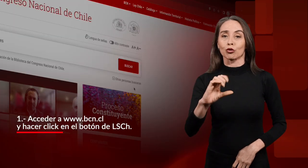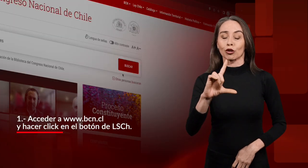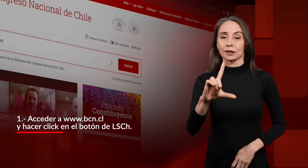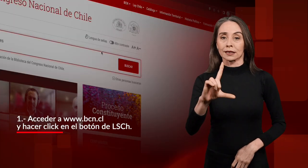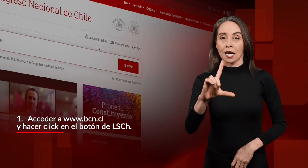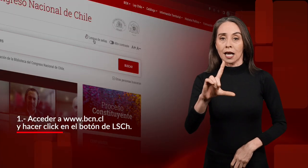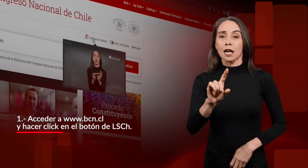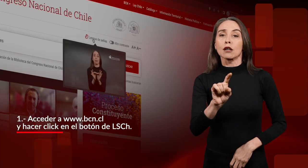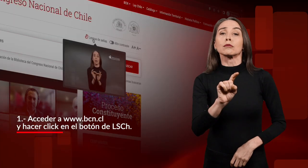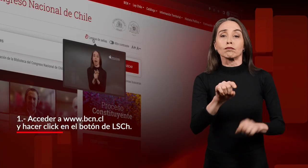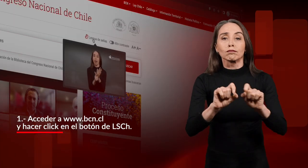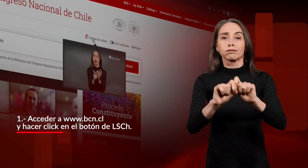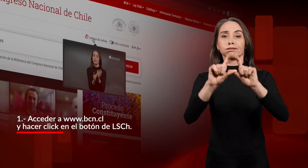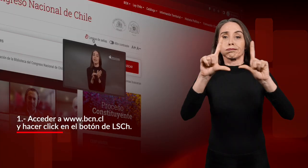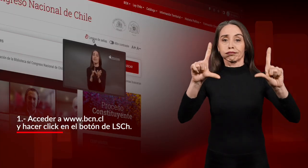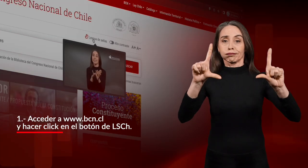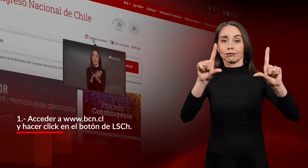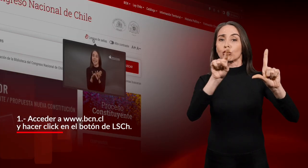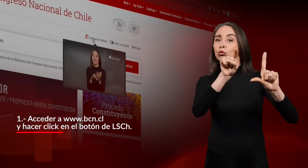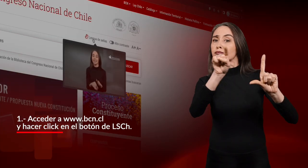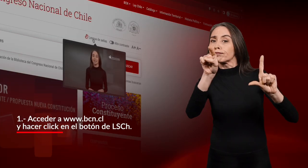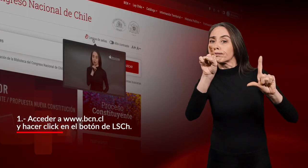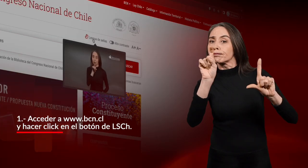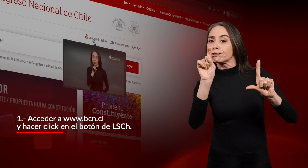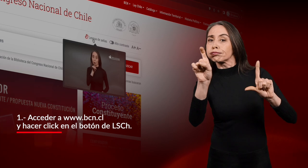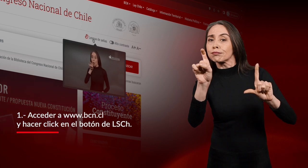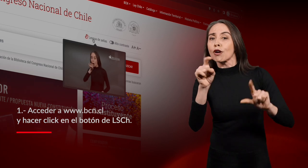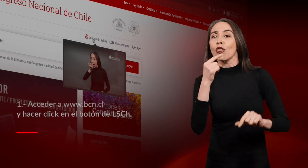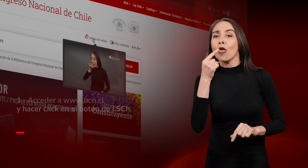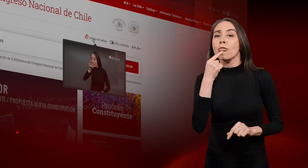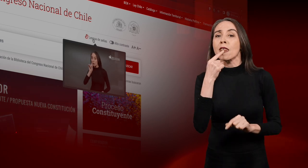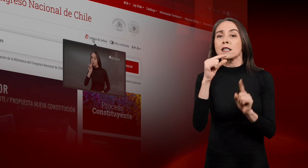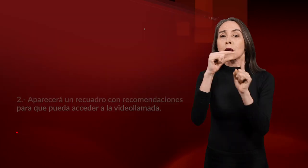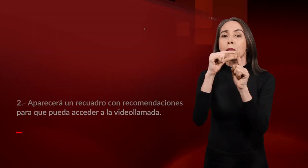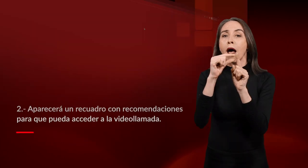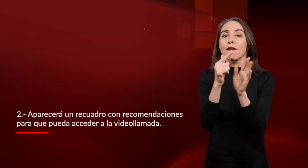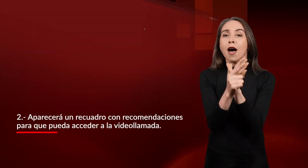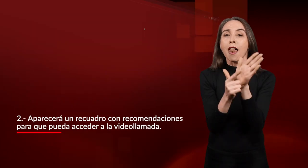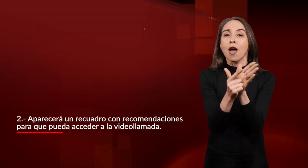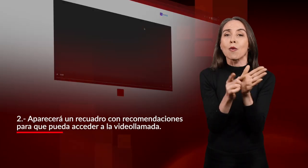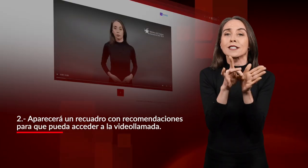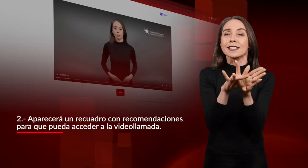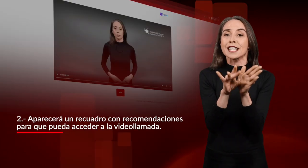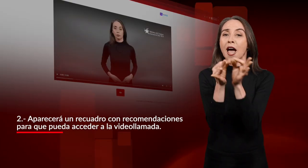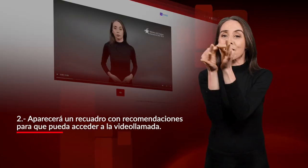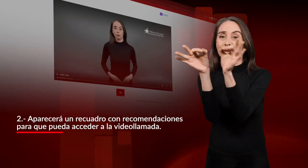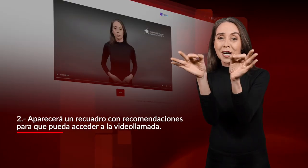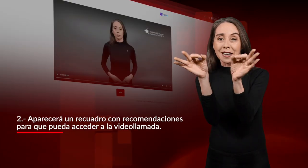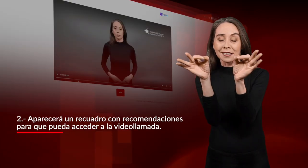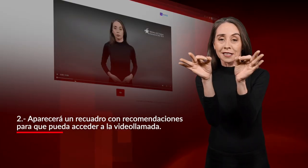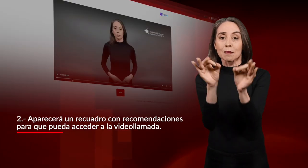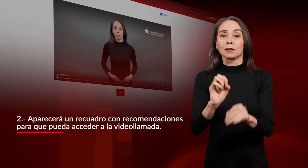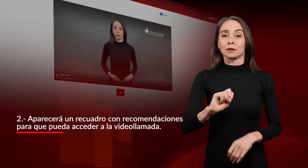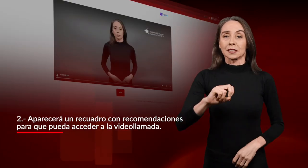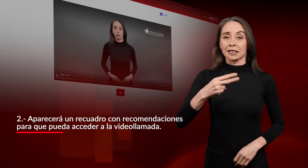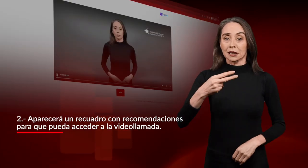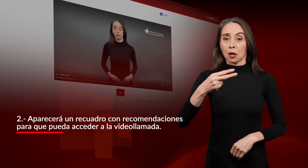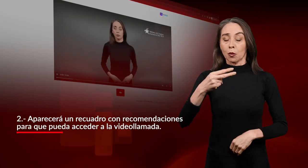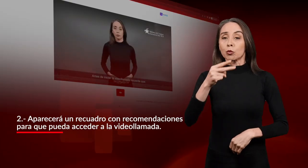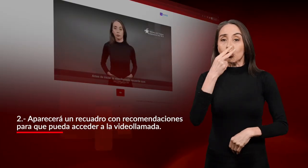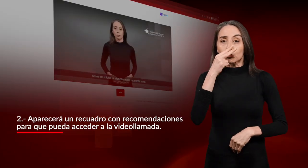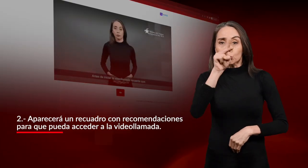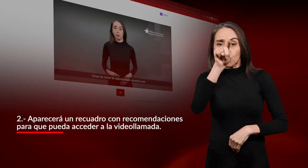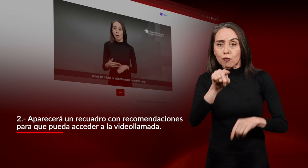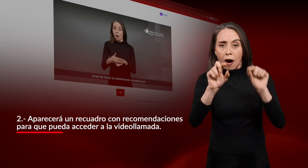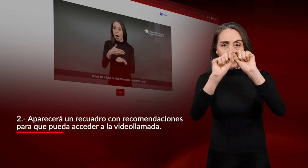y hacer clic en el botón de Lengua de Señas Chilena. 2. Aparecerá un recuadro con